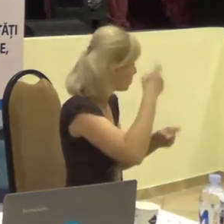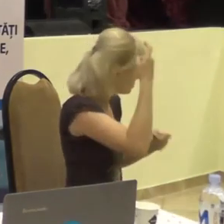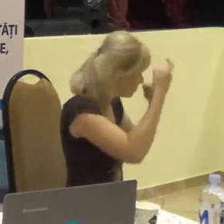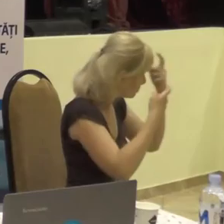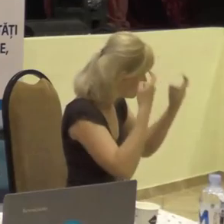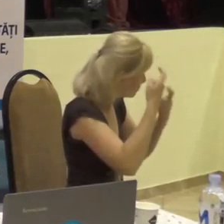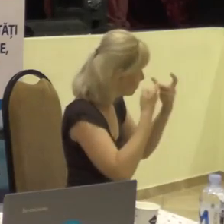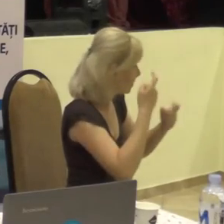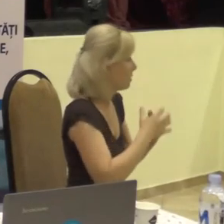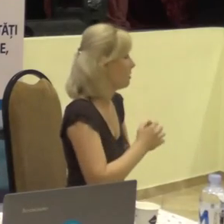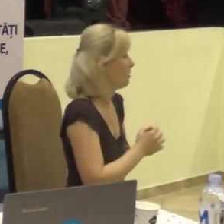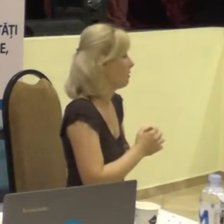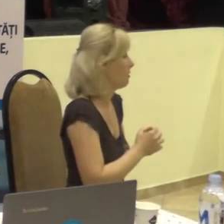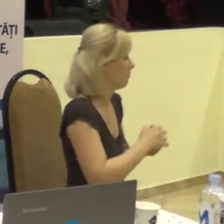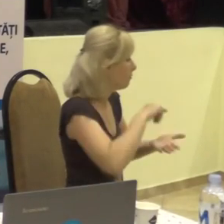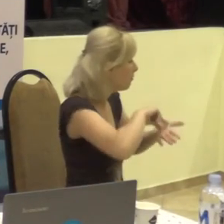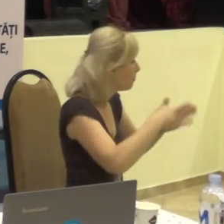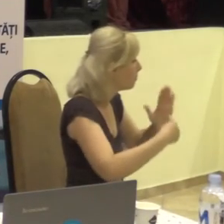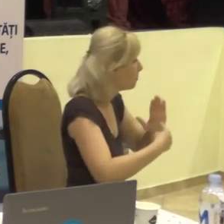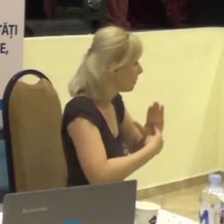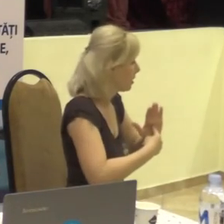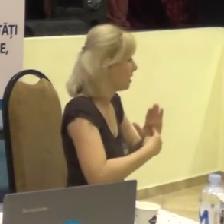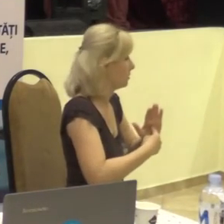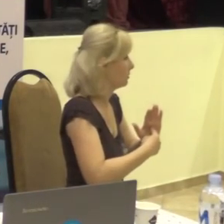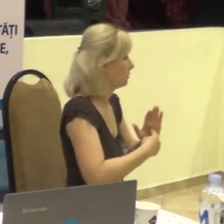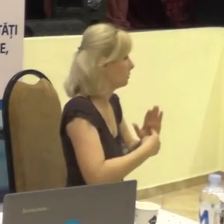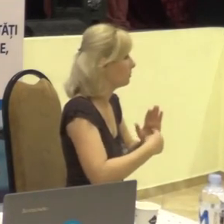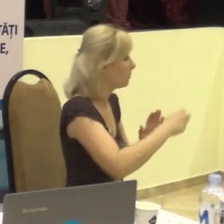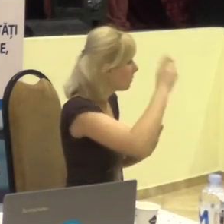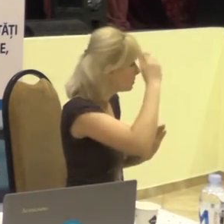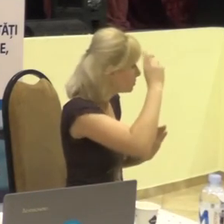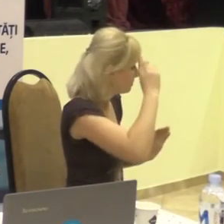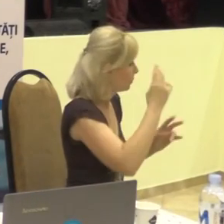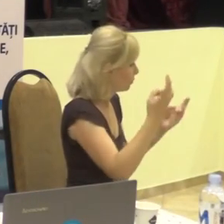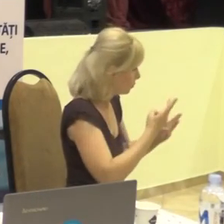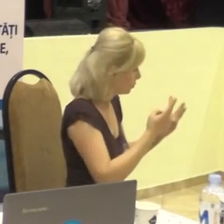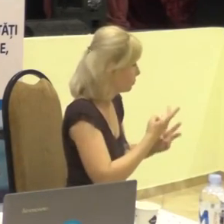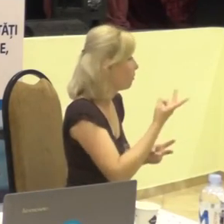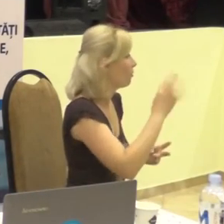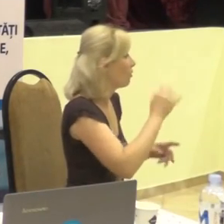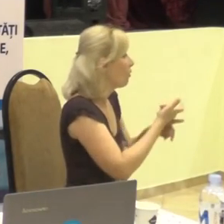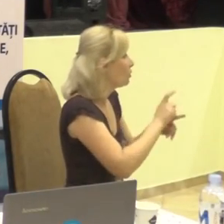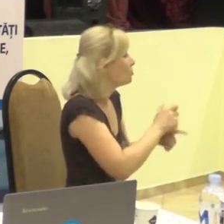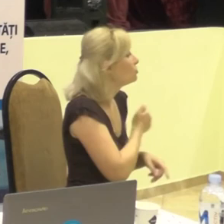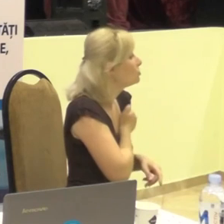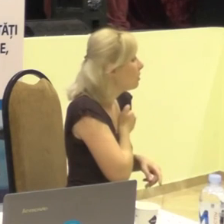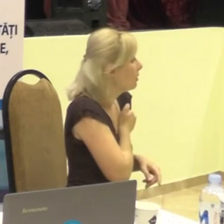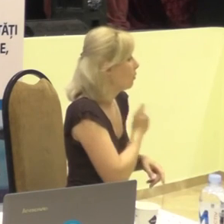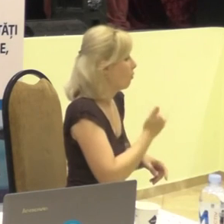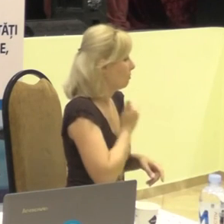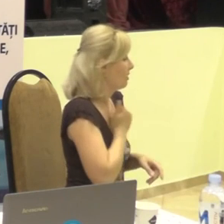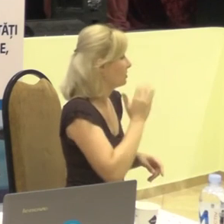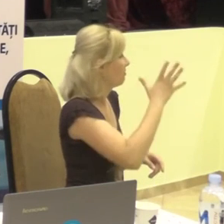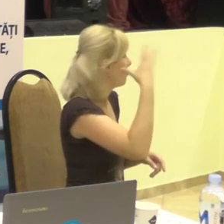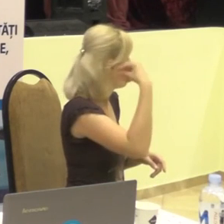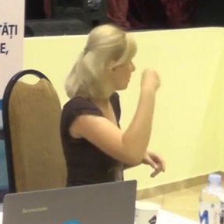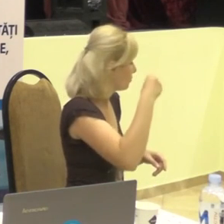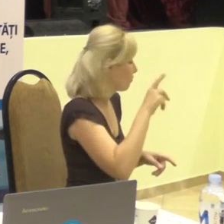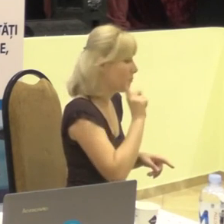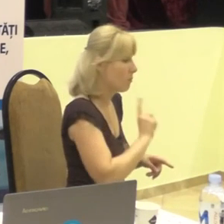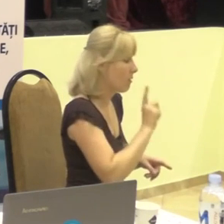și politici de incluziune. Cu regret, la noi, acest lucru, cel puțin de moment, încă nu este